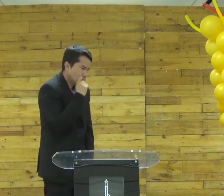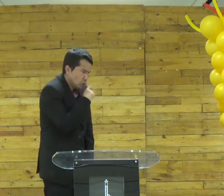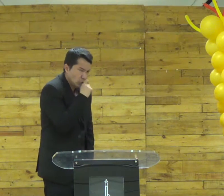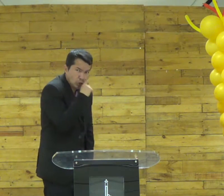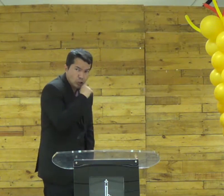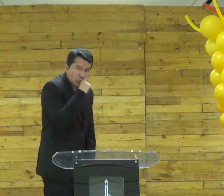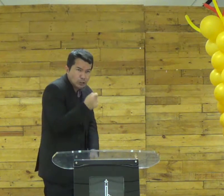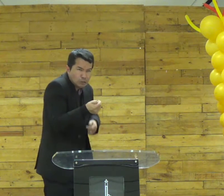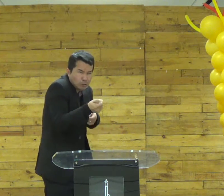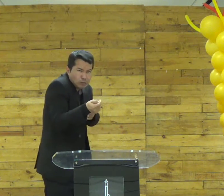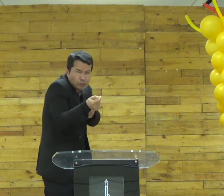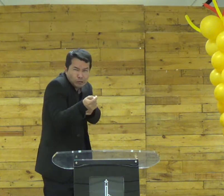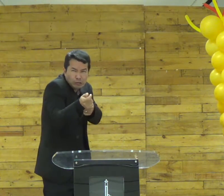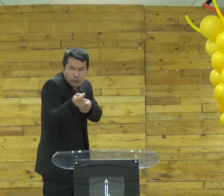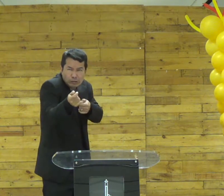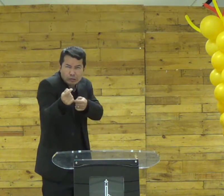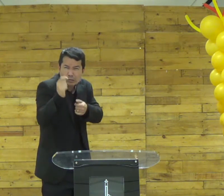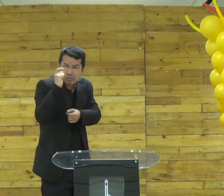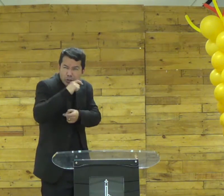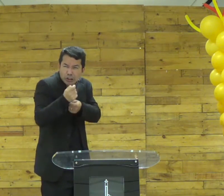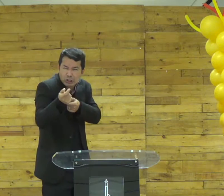e você mente engana os outros